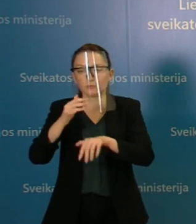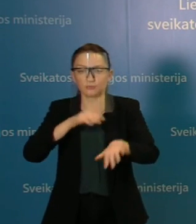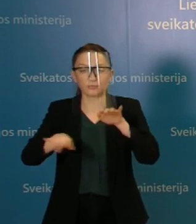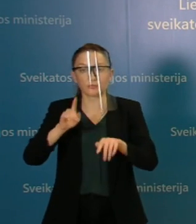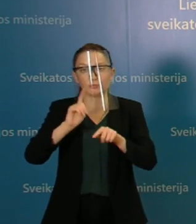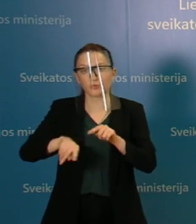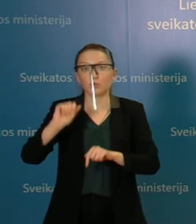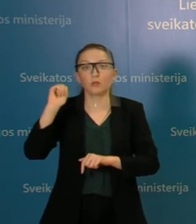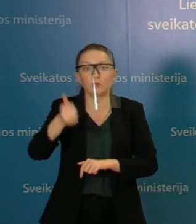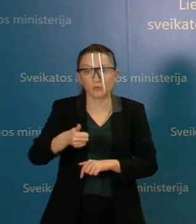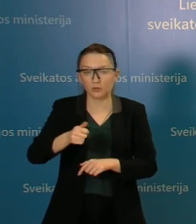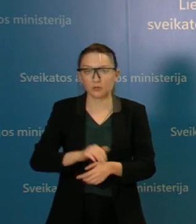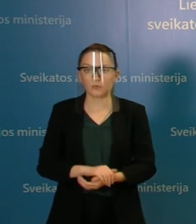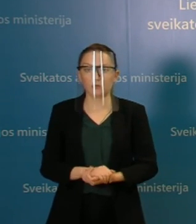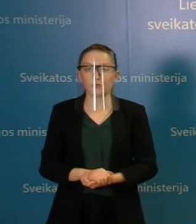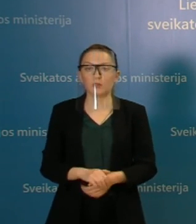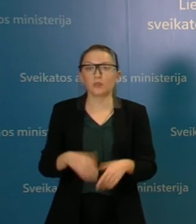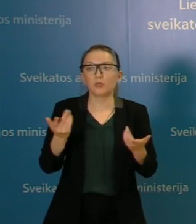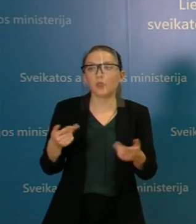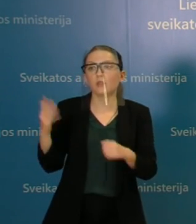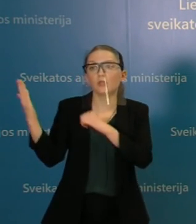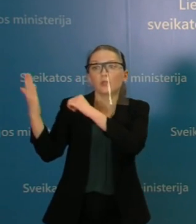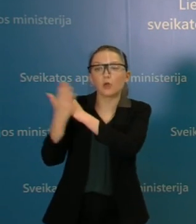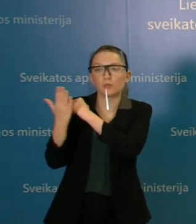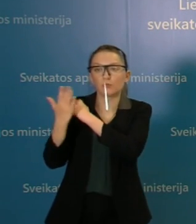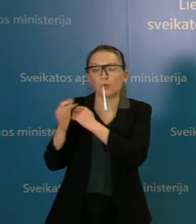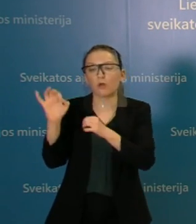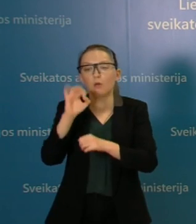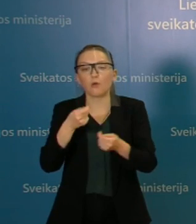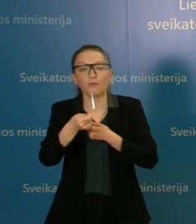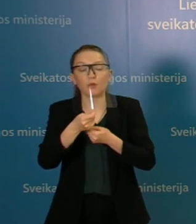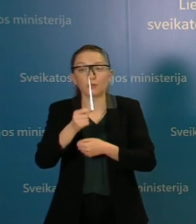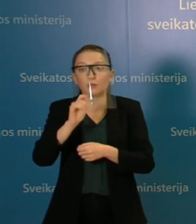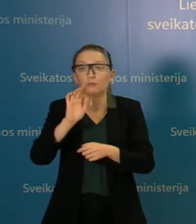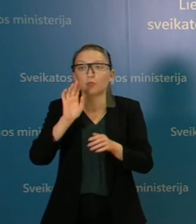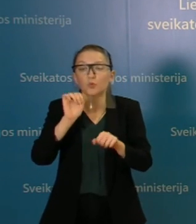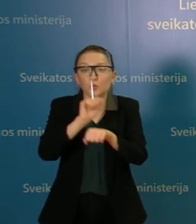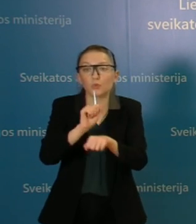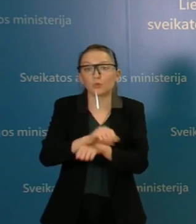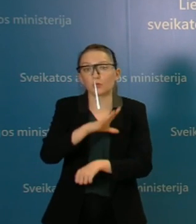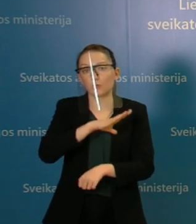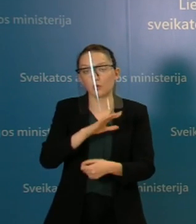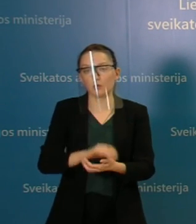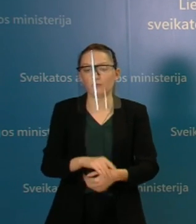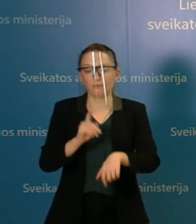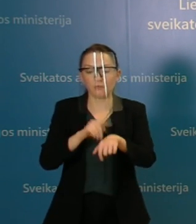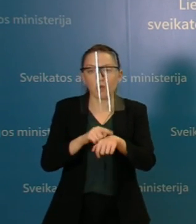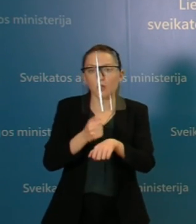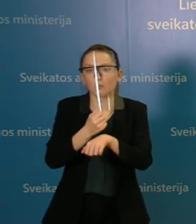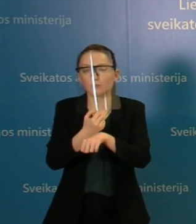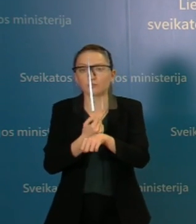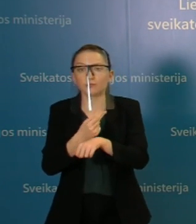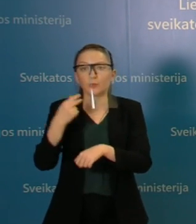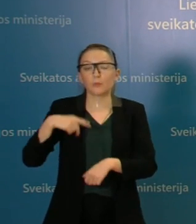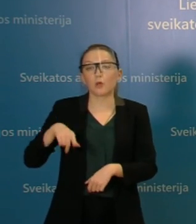dieną. Ne ištabai, nei sprendimai dėl infekcijos valdymo negalės sustot nei valandai, nei dienai